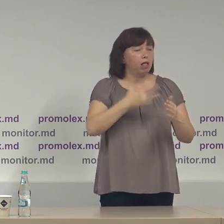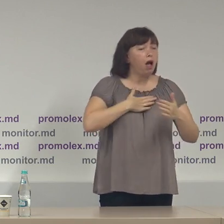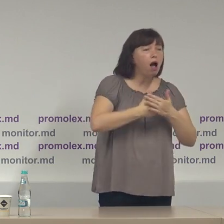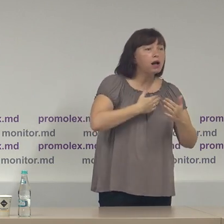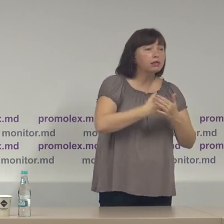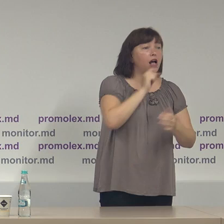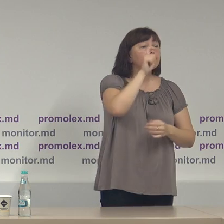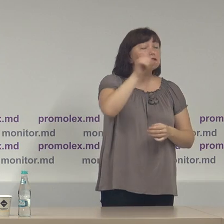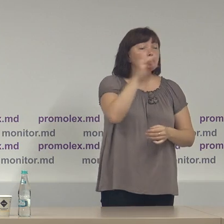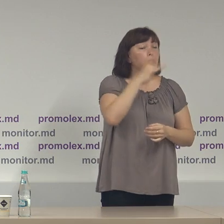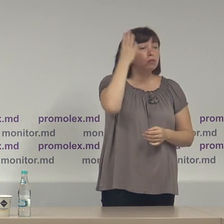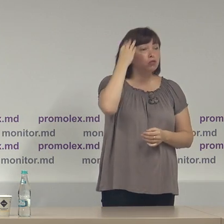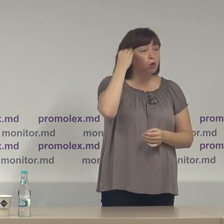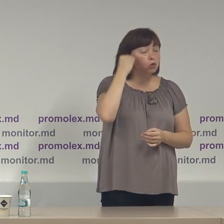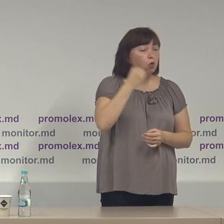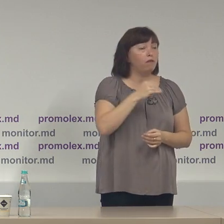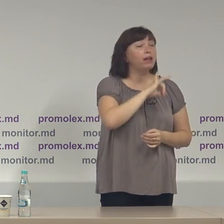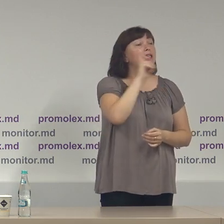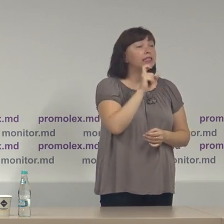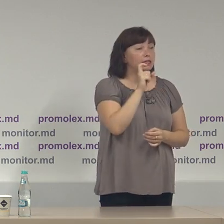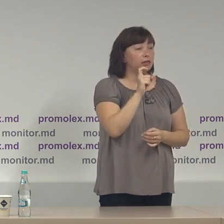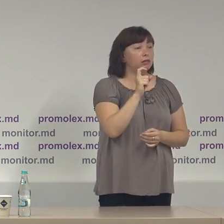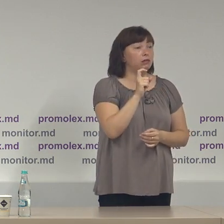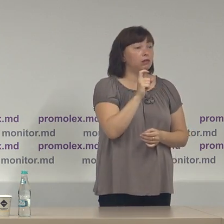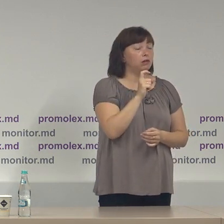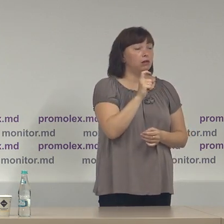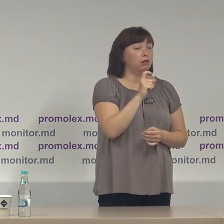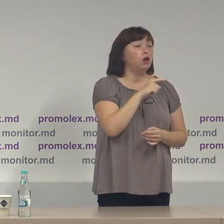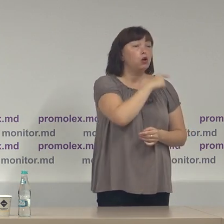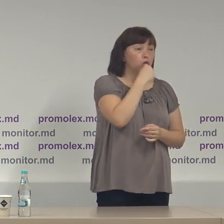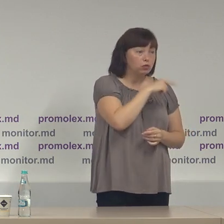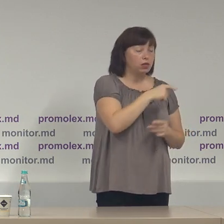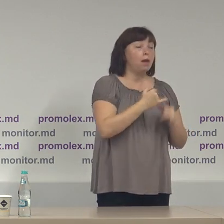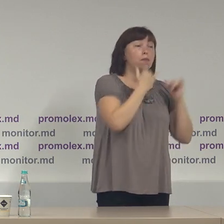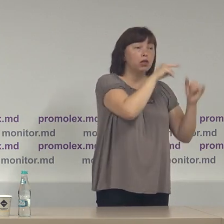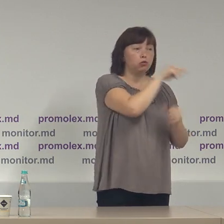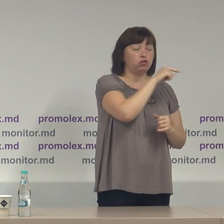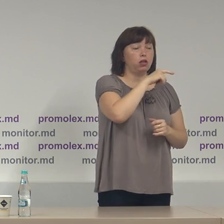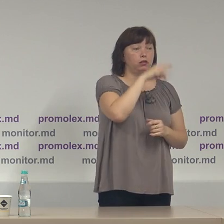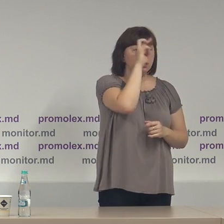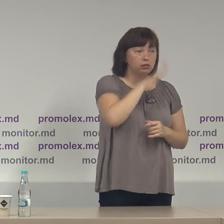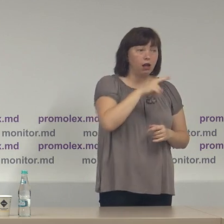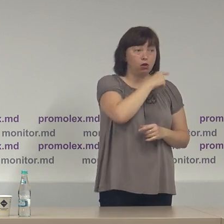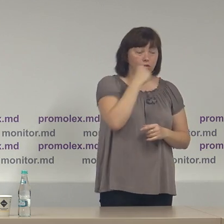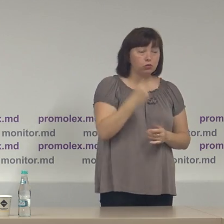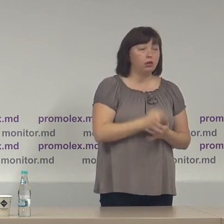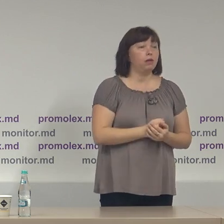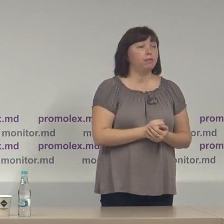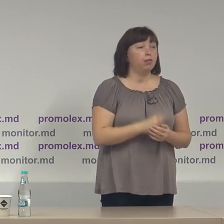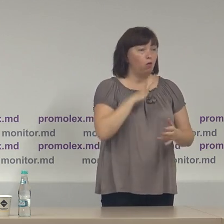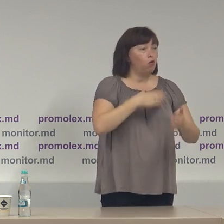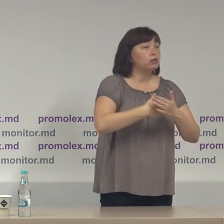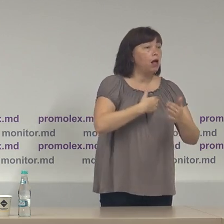a cetățenilor Republicii Moldova pentru această țară pentru dischiderea sexilor de vot în această țară